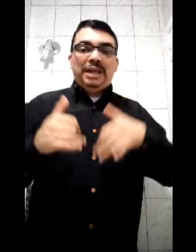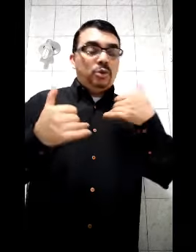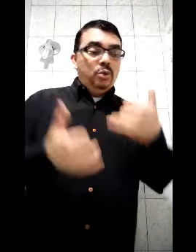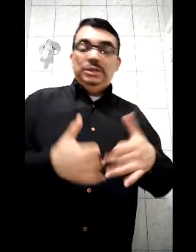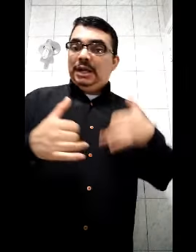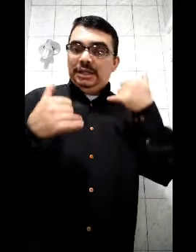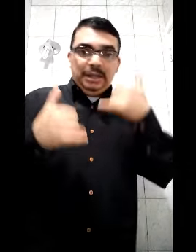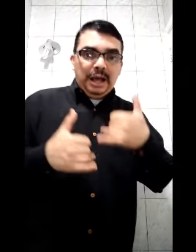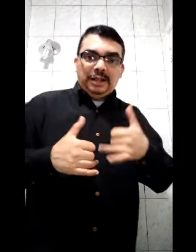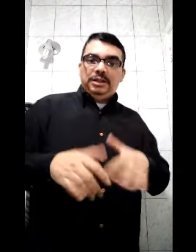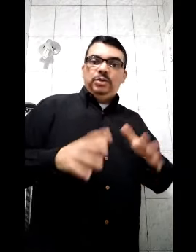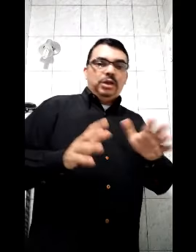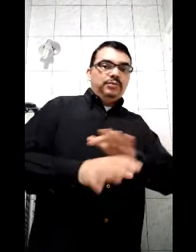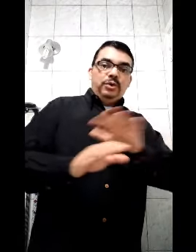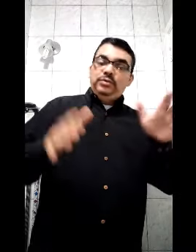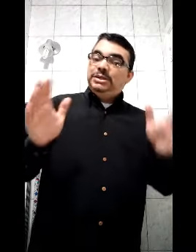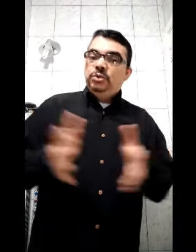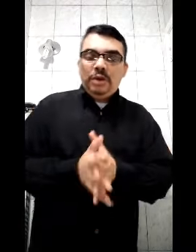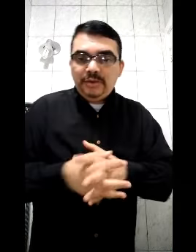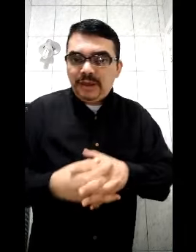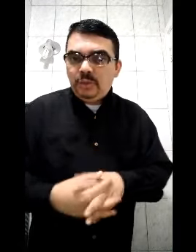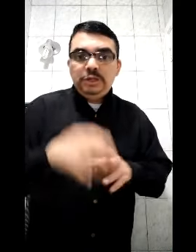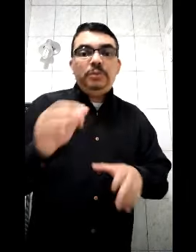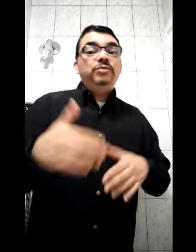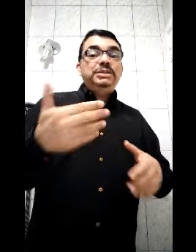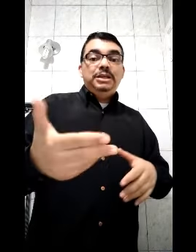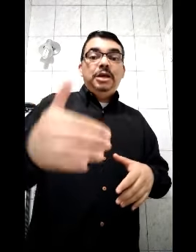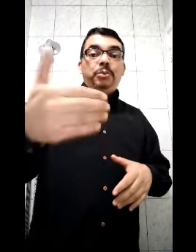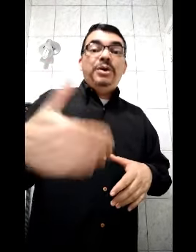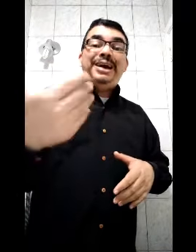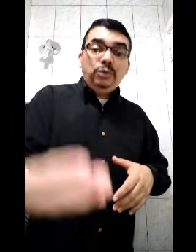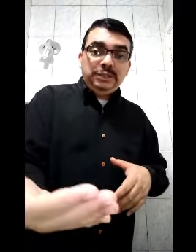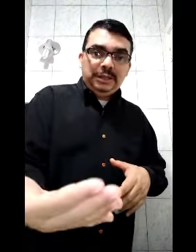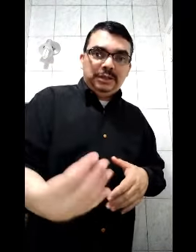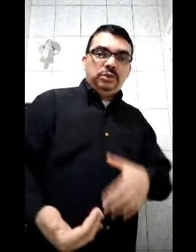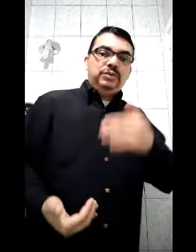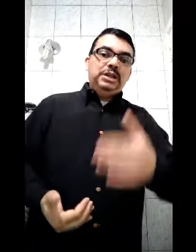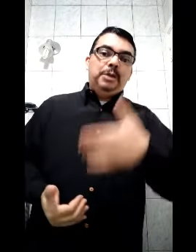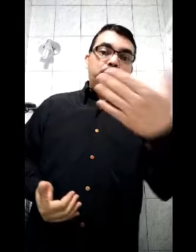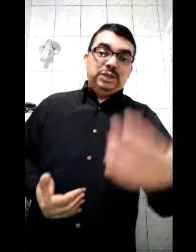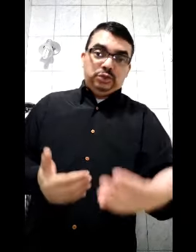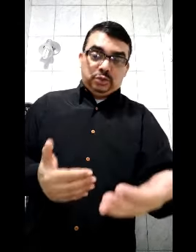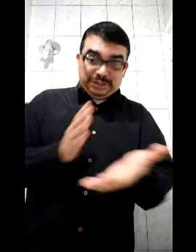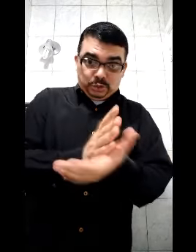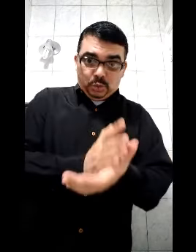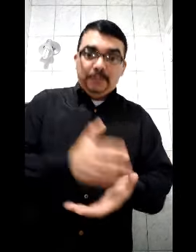atores ali, atendendo o telefone, você nunca vai falar com isso, porque você liga com o alcenso. Então, se você liga com o setor